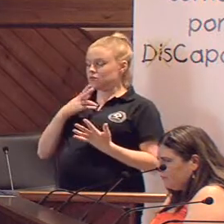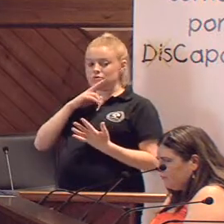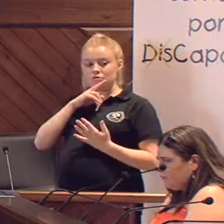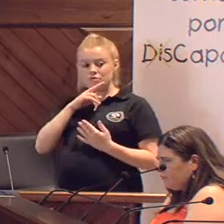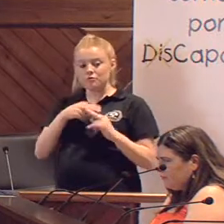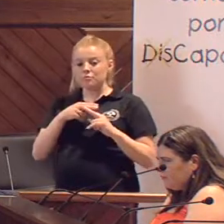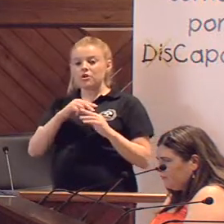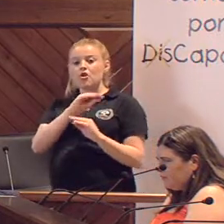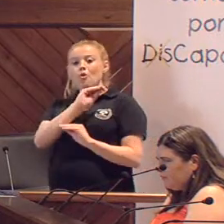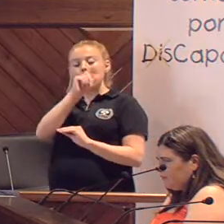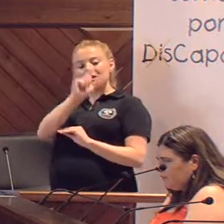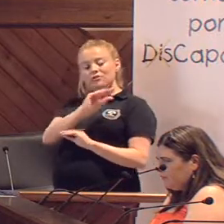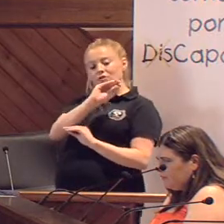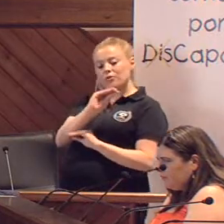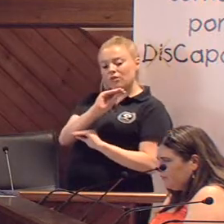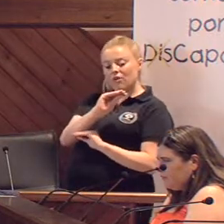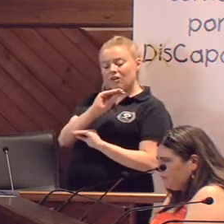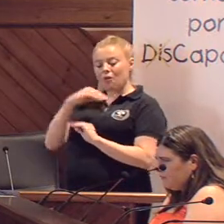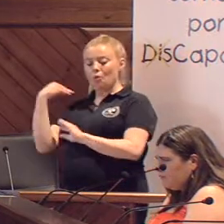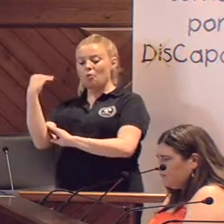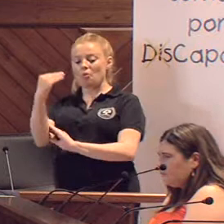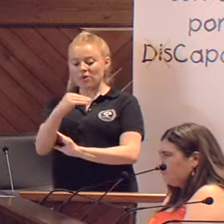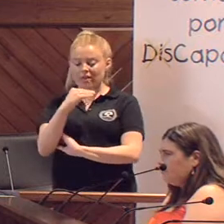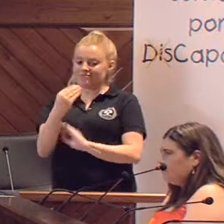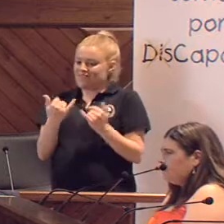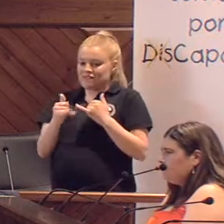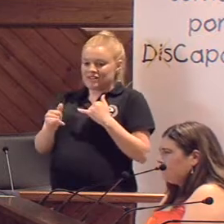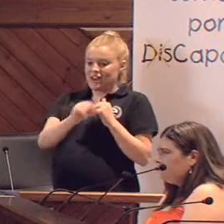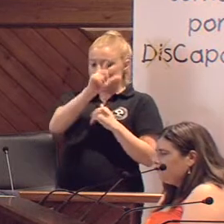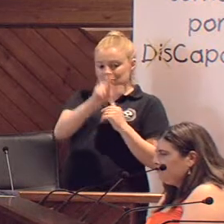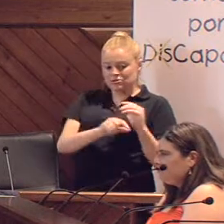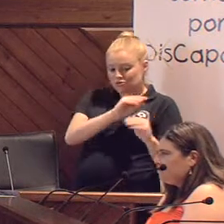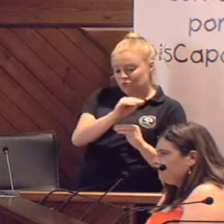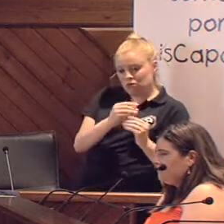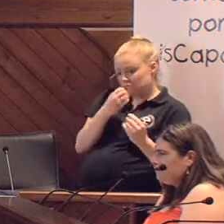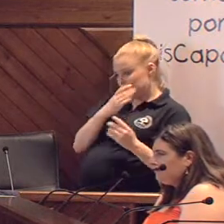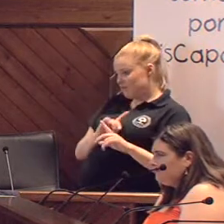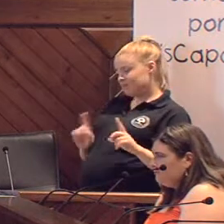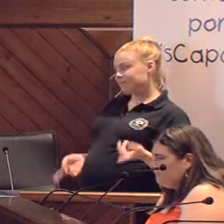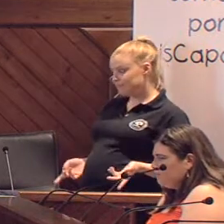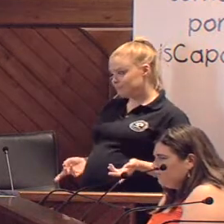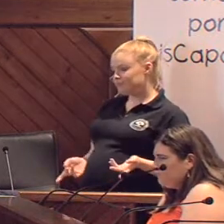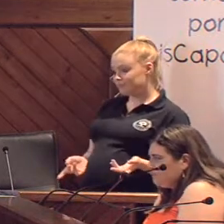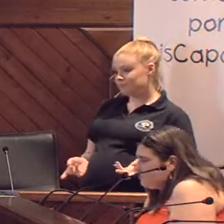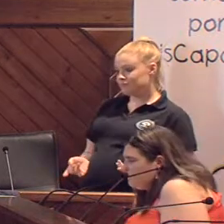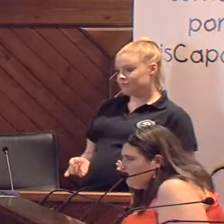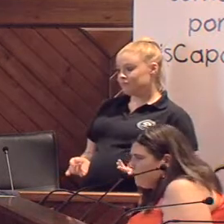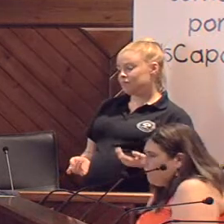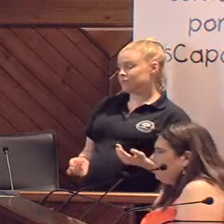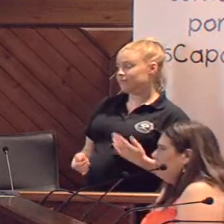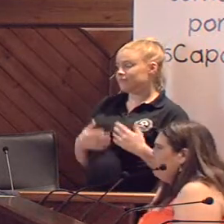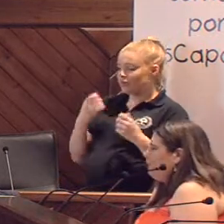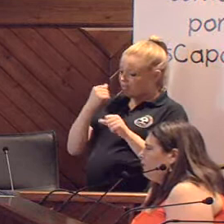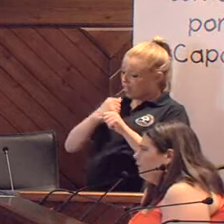cuidado, porque la verdad es si el cuidador no está bien, al final la persona no puede… al que cuida tampoco va a estar bien. Entonces, hacemos muchos